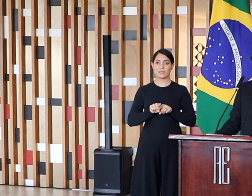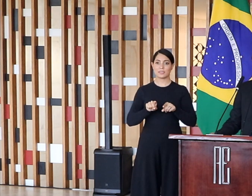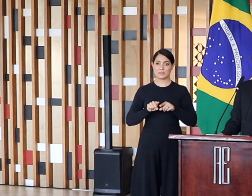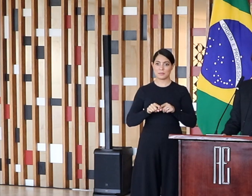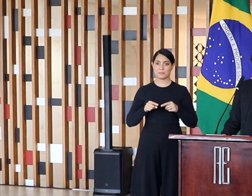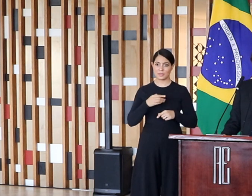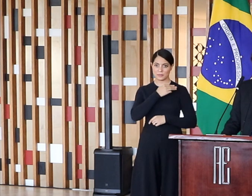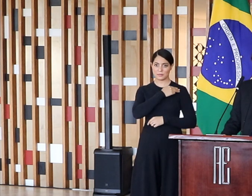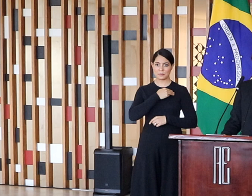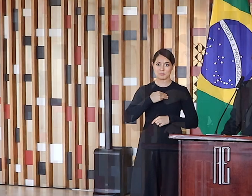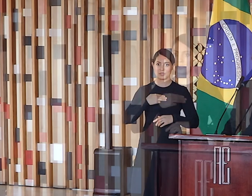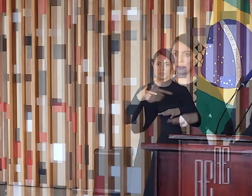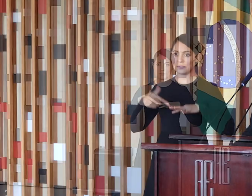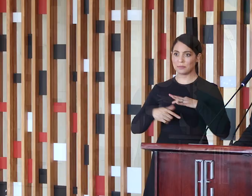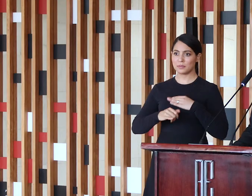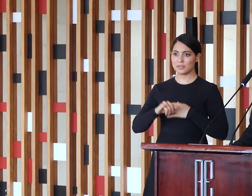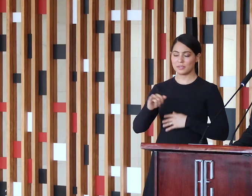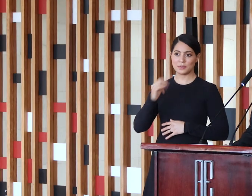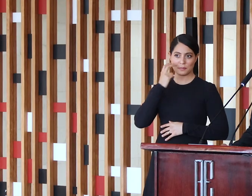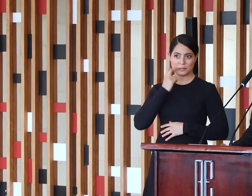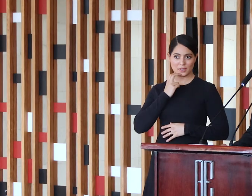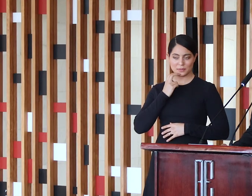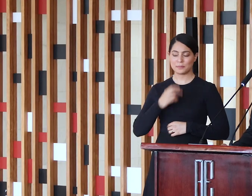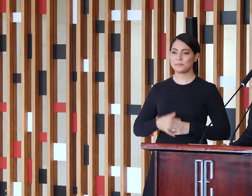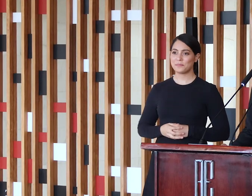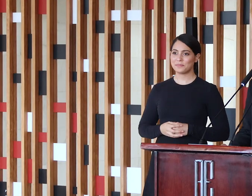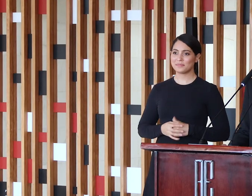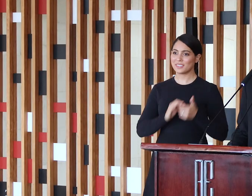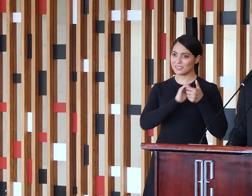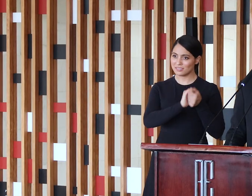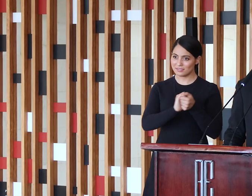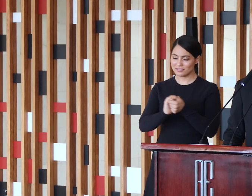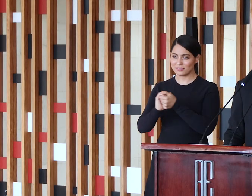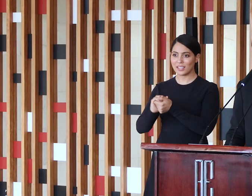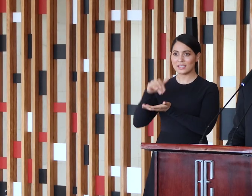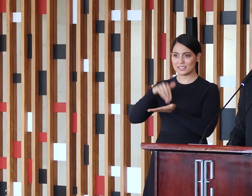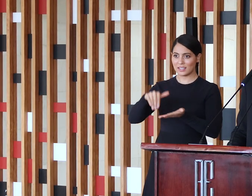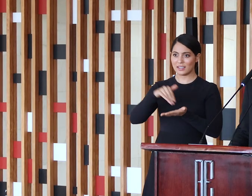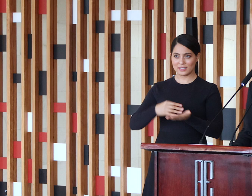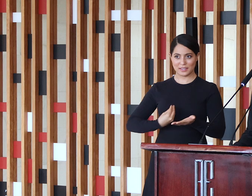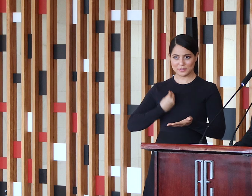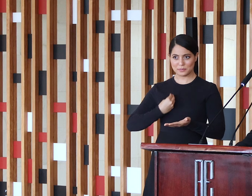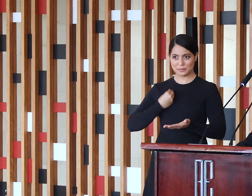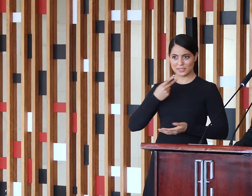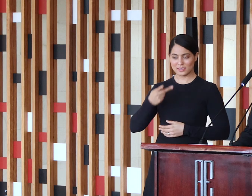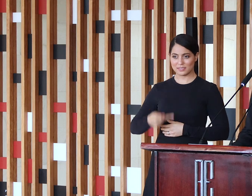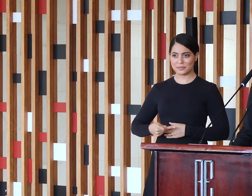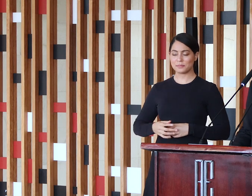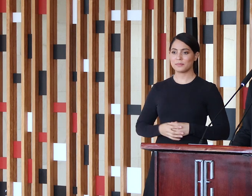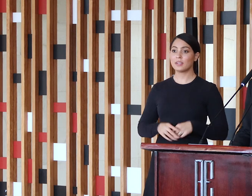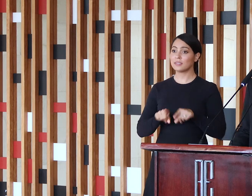Energia, Bento Albuquerque, estendo minhas salvações a todos os secretários presentes e ministros,